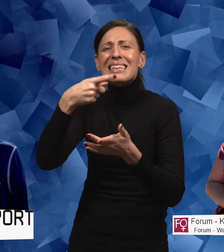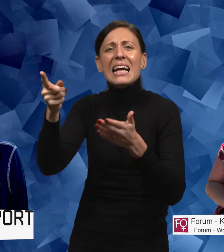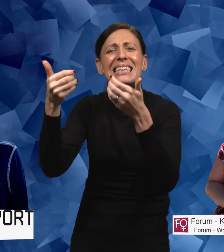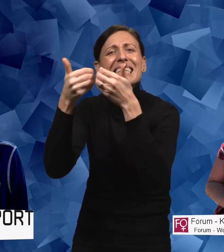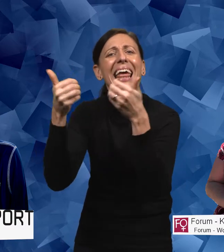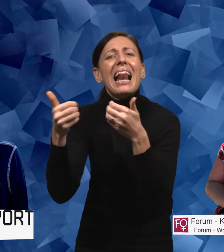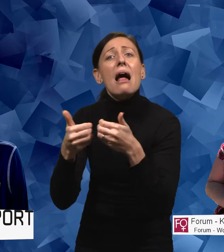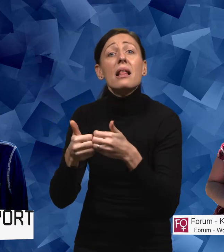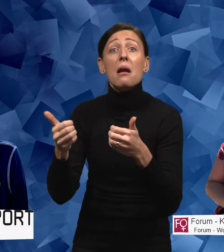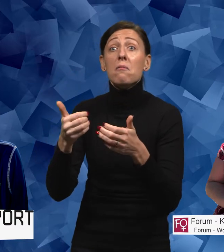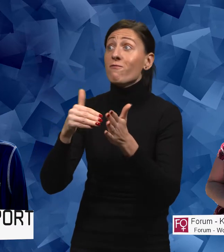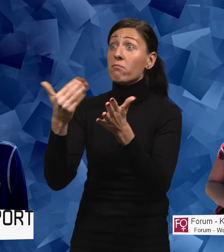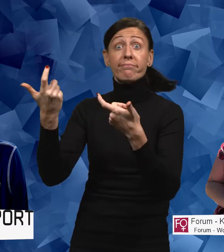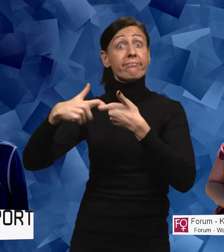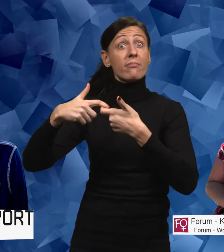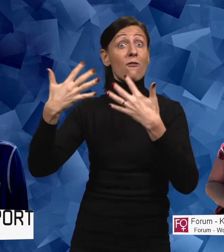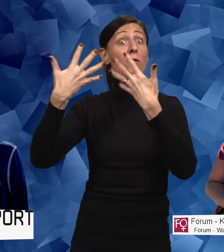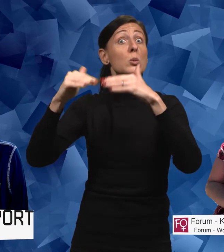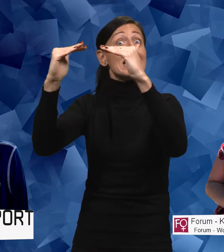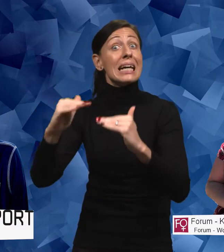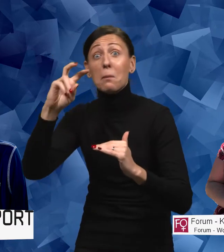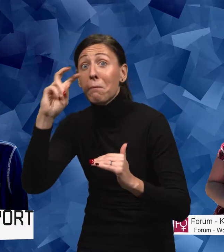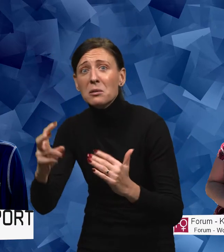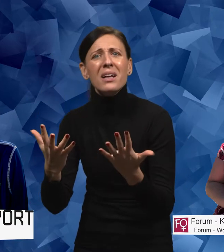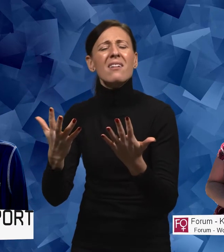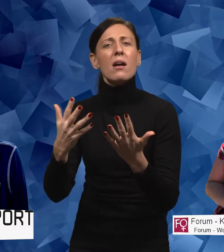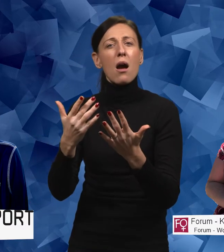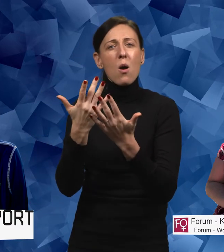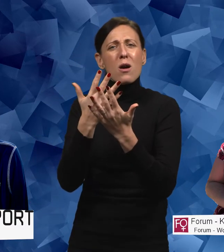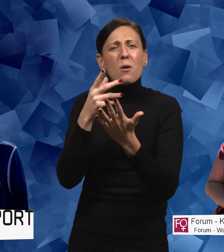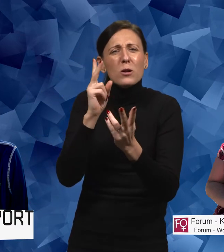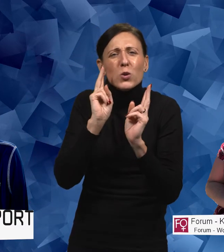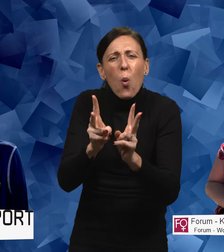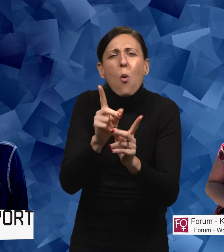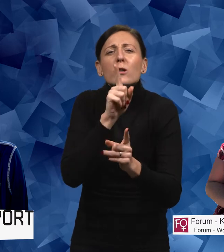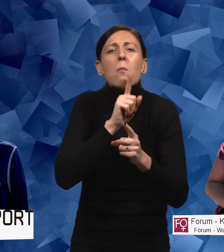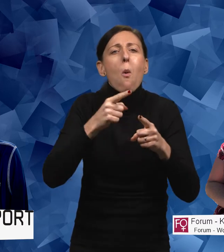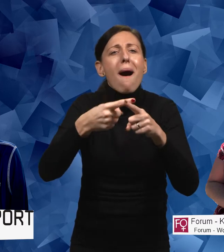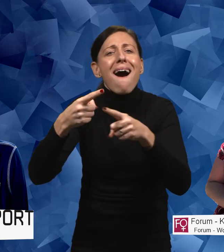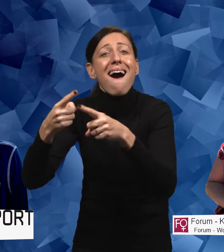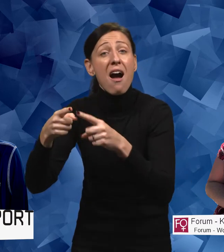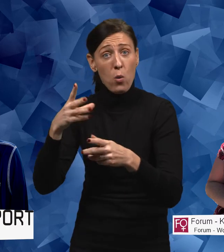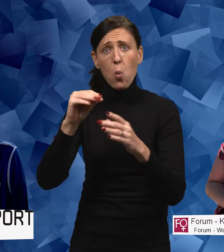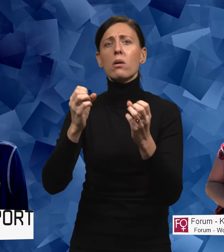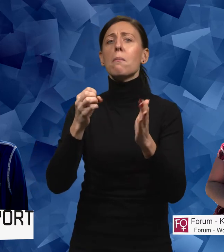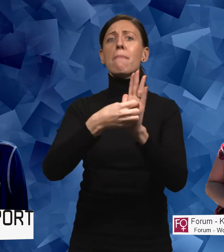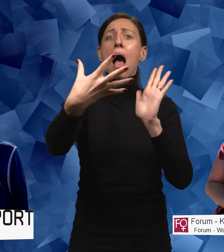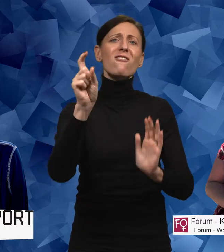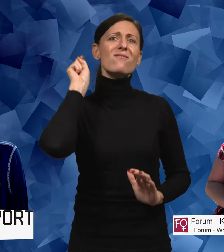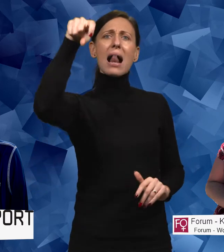titta på om det finns skillnader utifrån funktionsnedsättning så målar vi ju upp en falsk verklighet som inte riktigt stämmer.